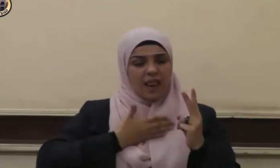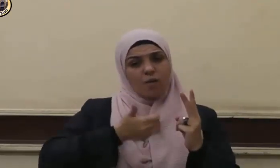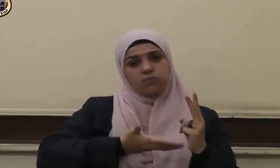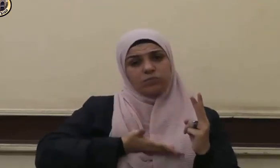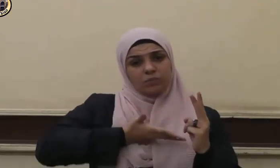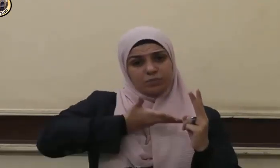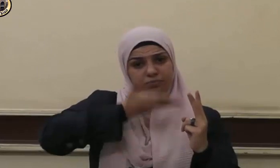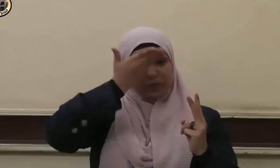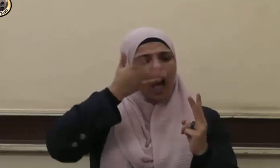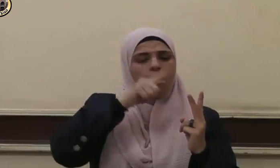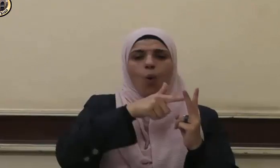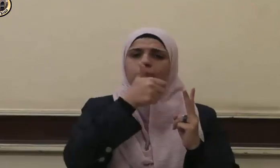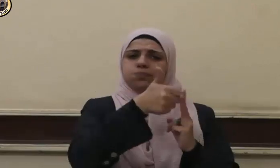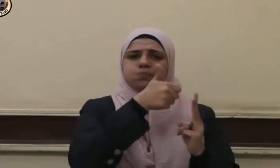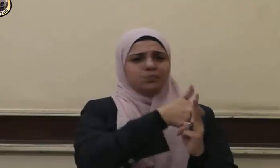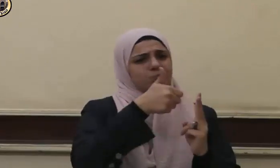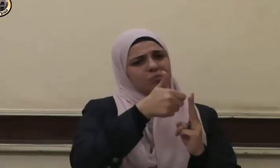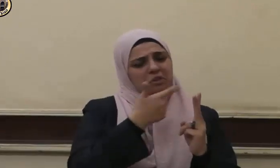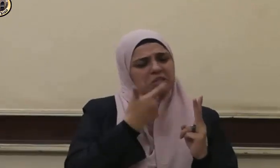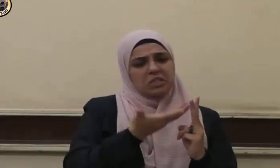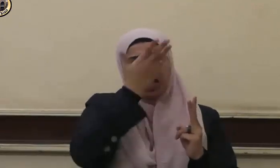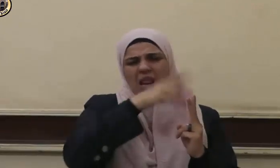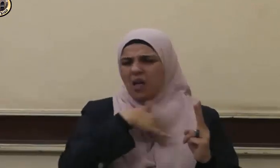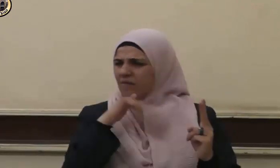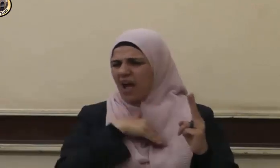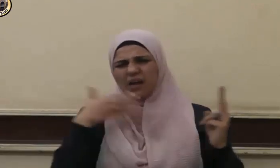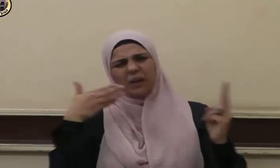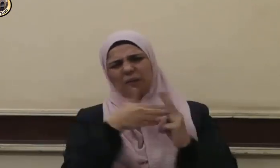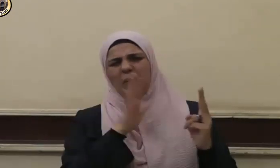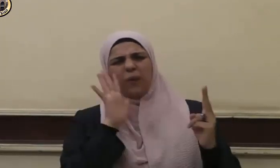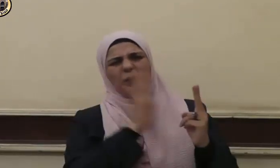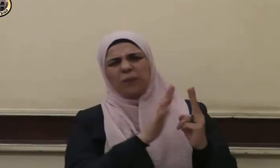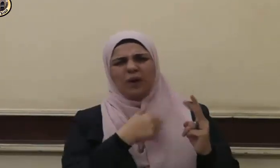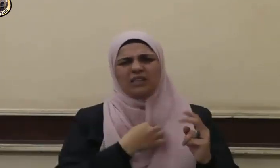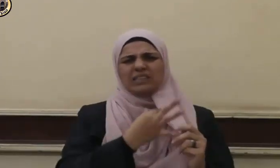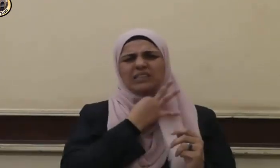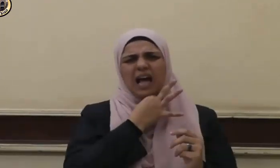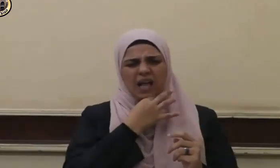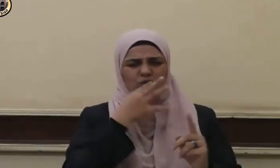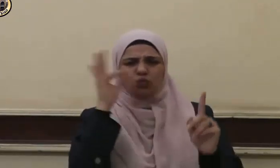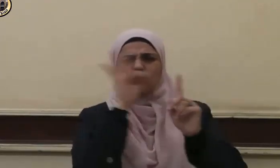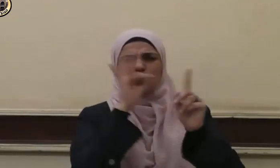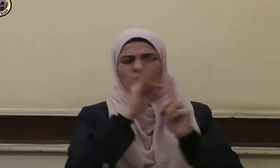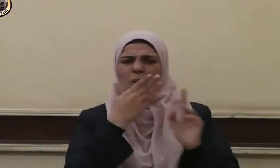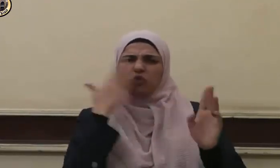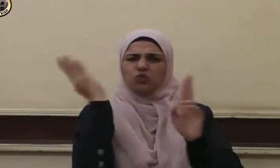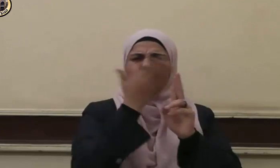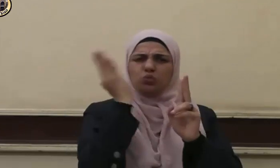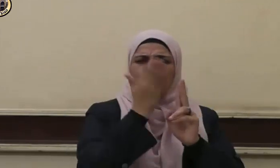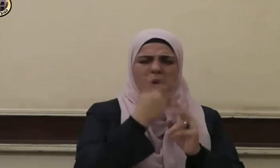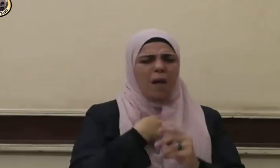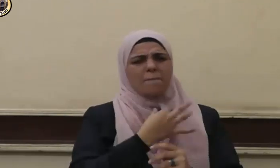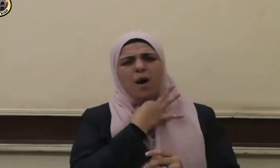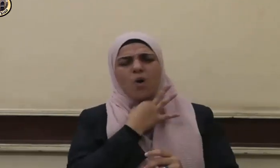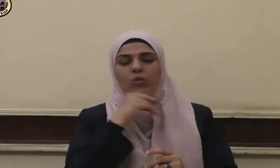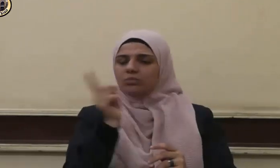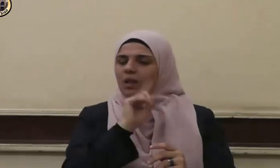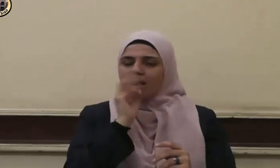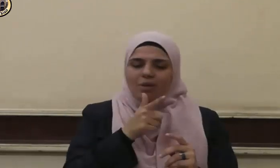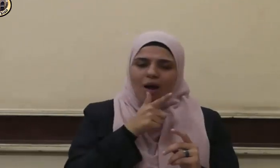أحدهما أو كلاهما فلا تقل لهما أف ولا تنهرهما وقل